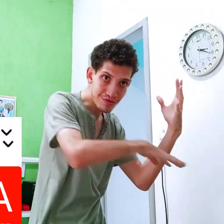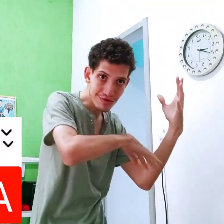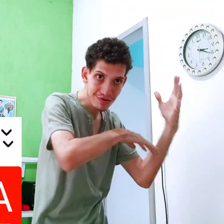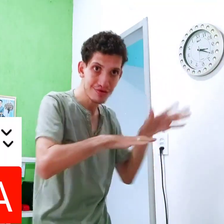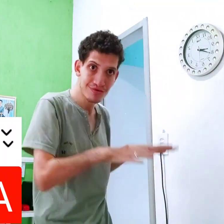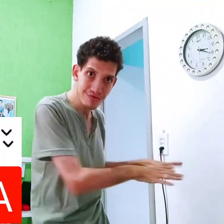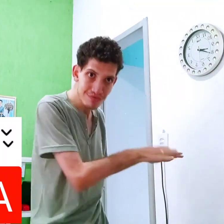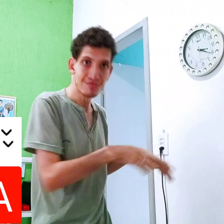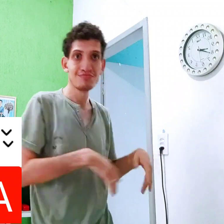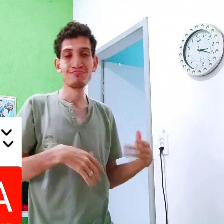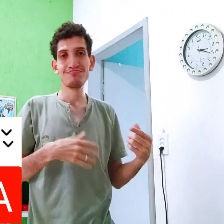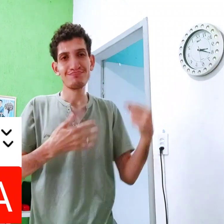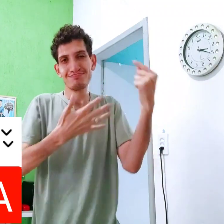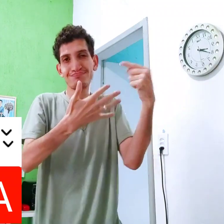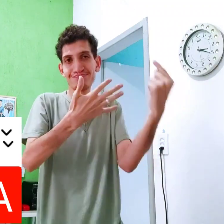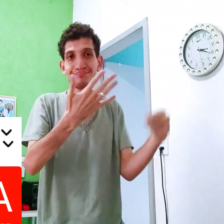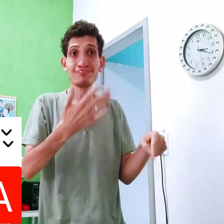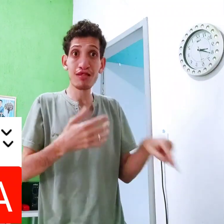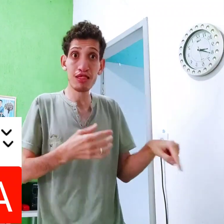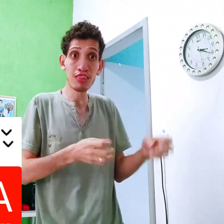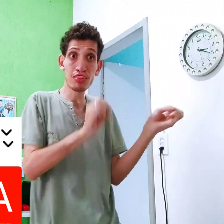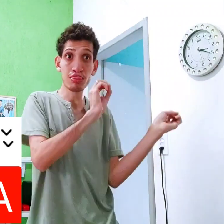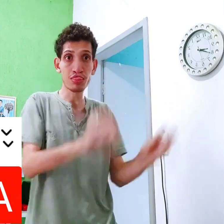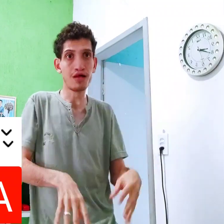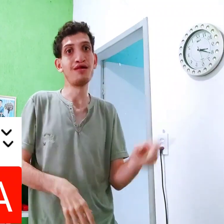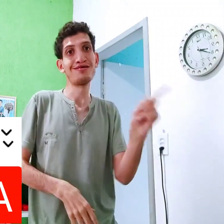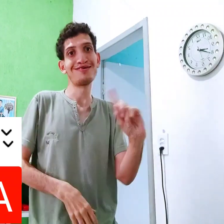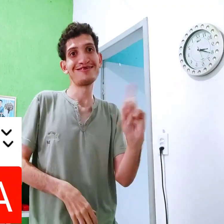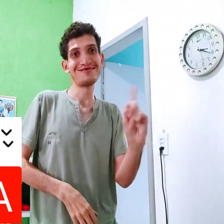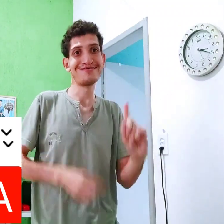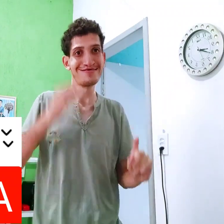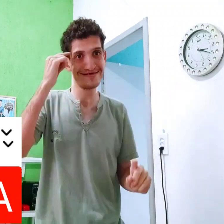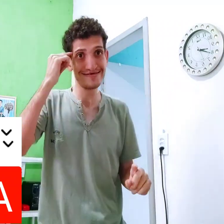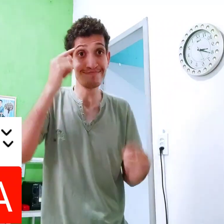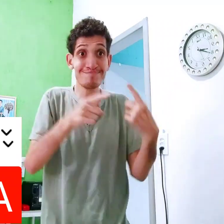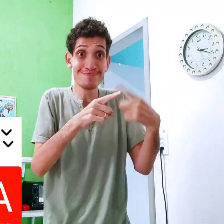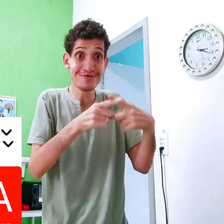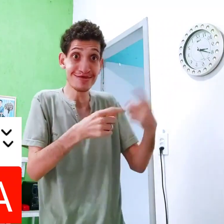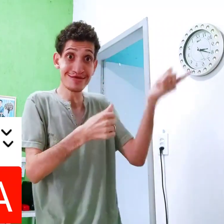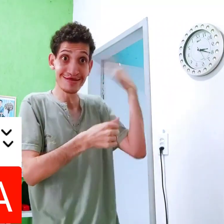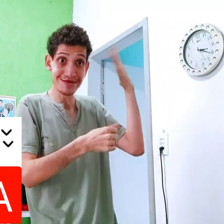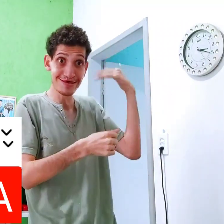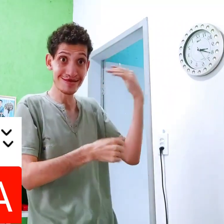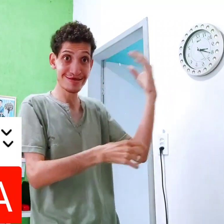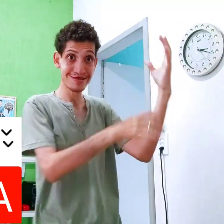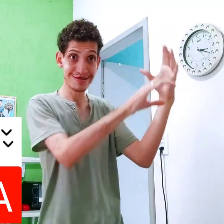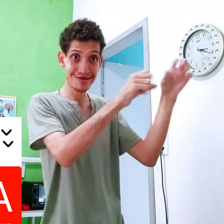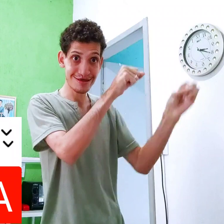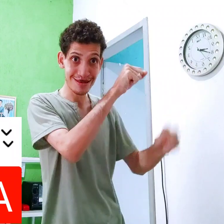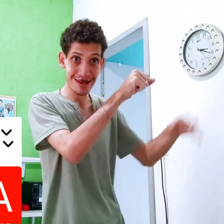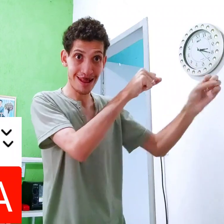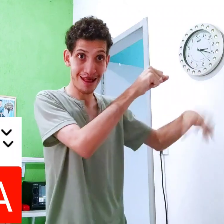colocar Uma árvore Uma planta Vários tipos Joga Joga não Viu? Porque antes